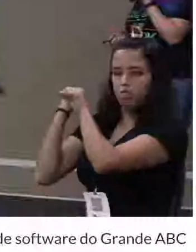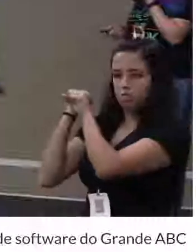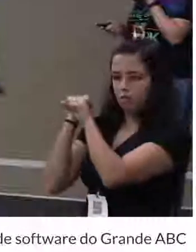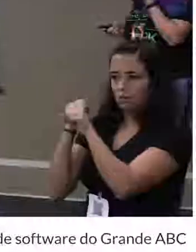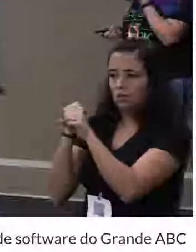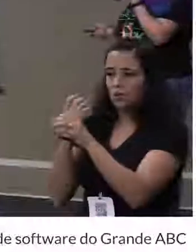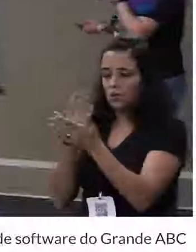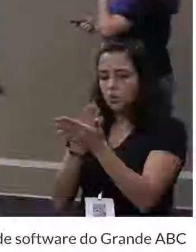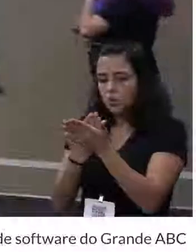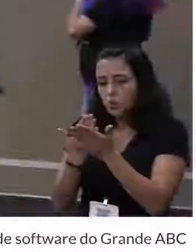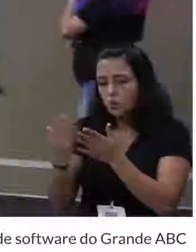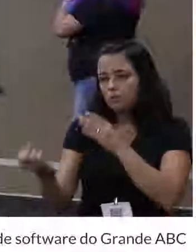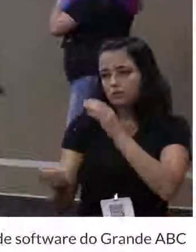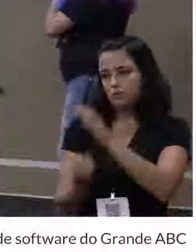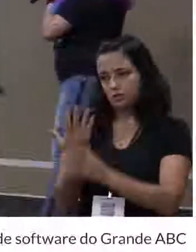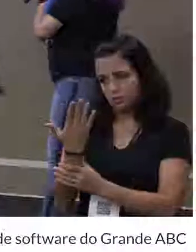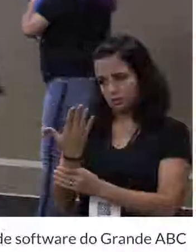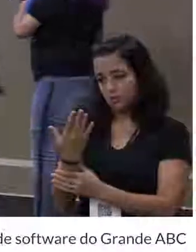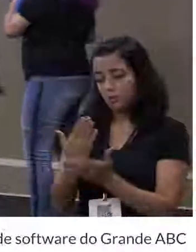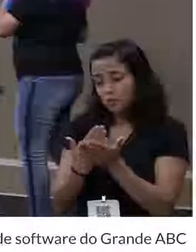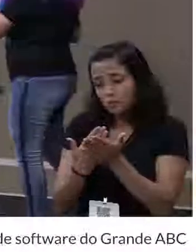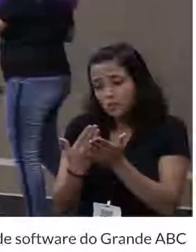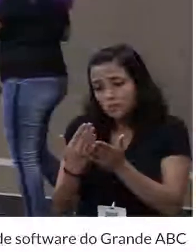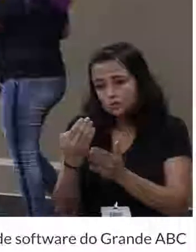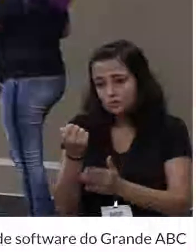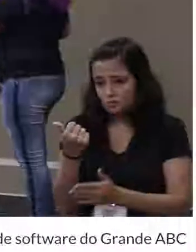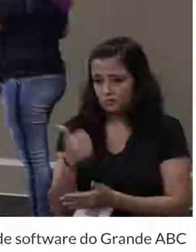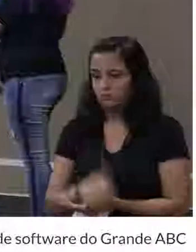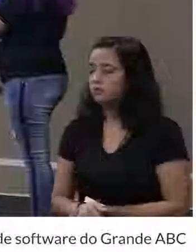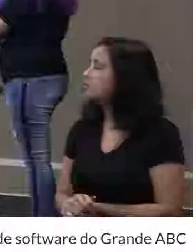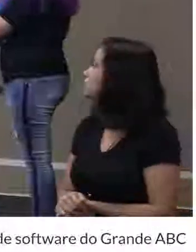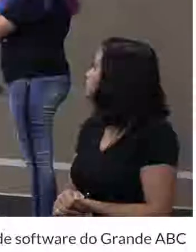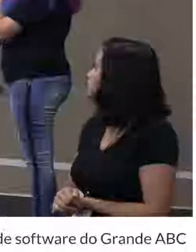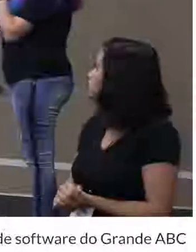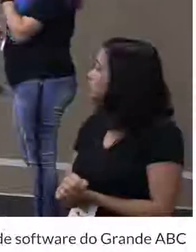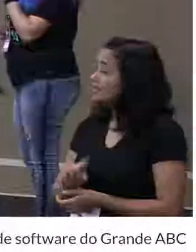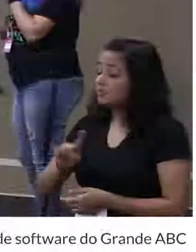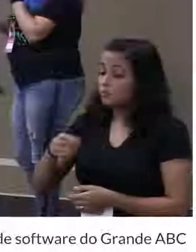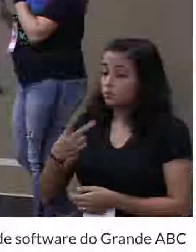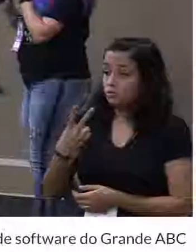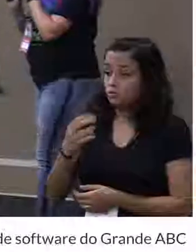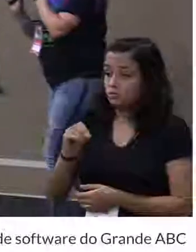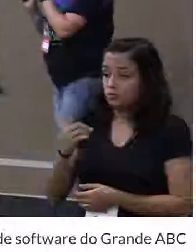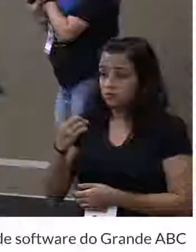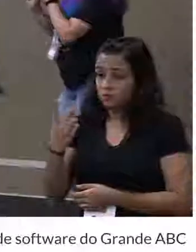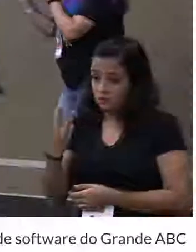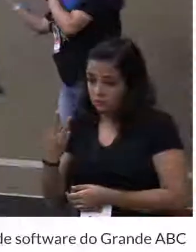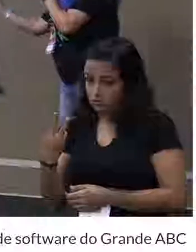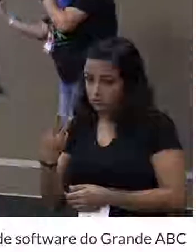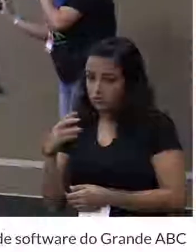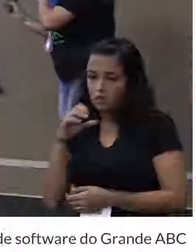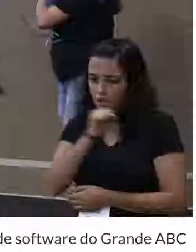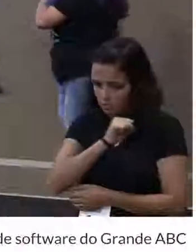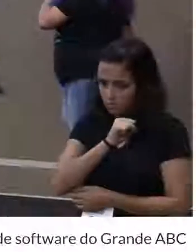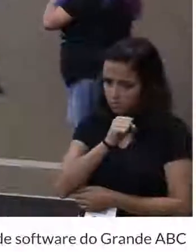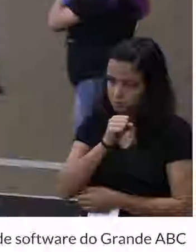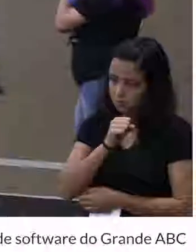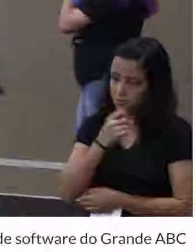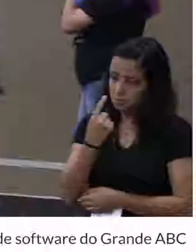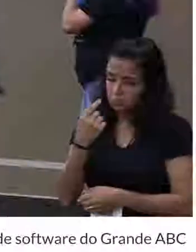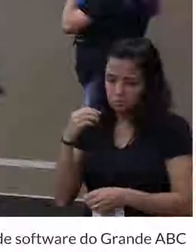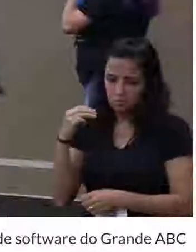começou o rascunho delas. Beleza? Beleza. Ok. Em 2013, ó, foi rápido, né?